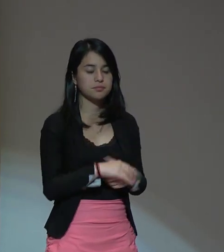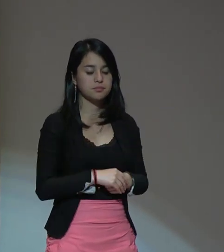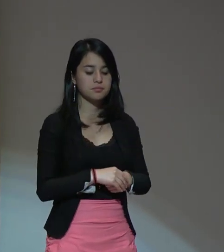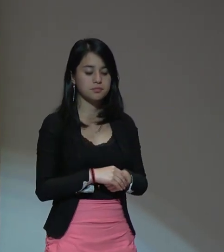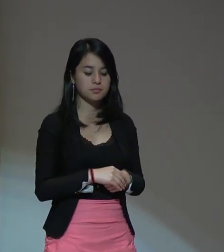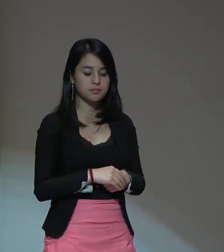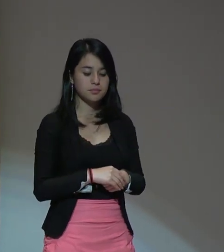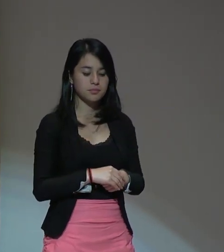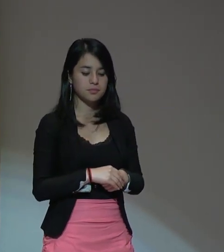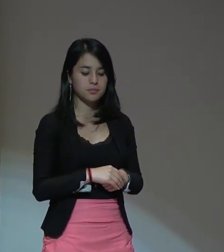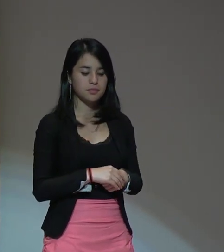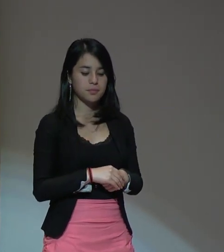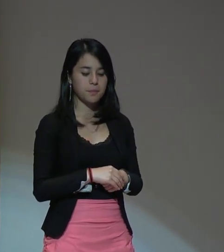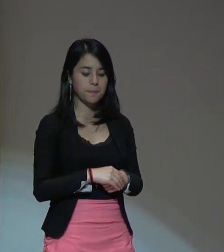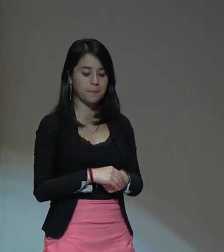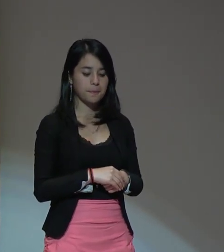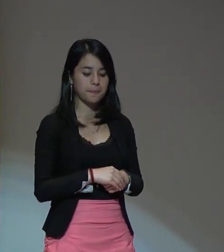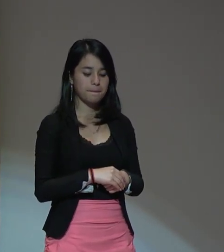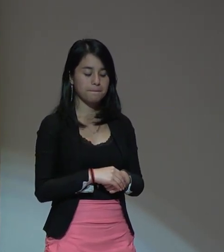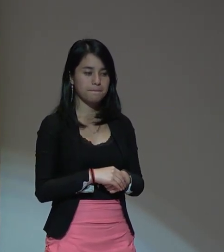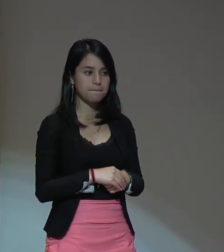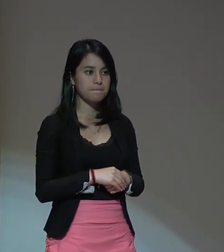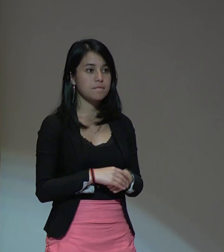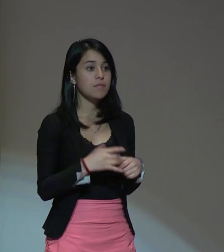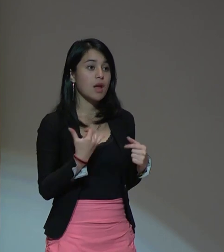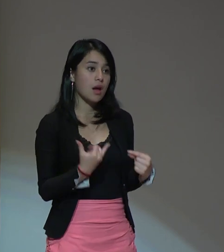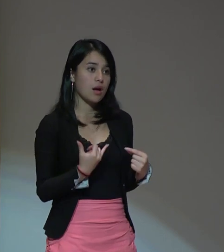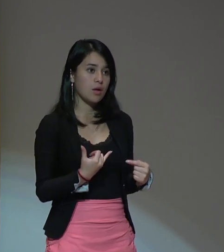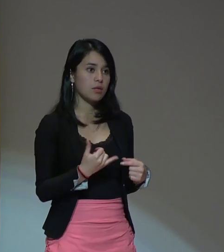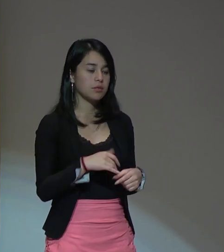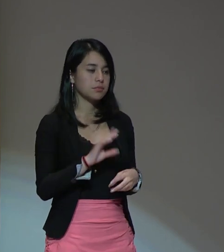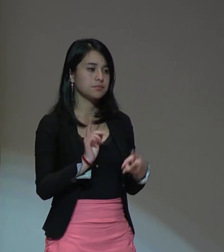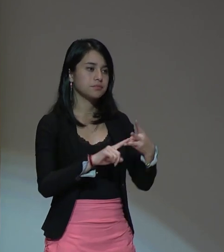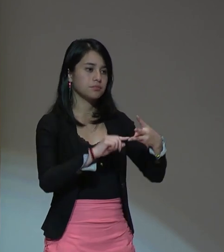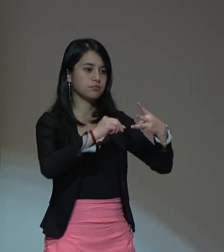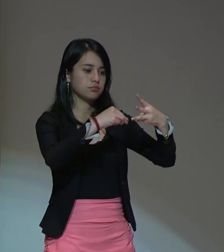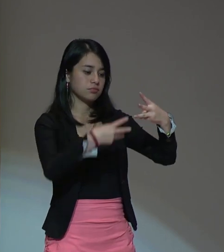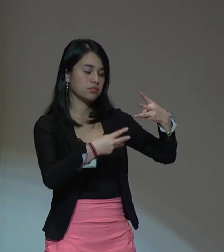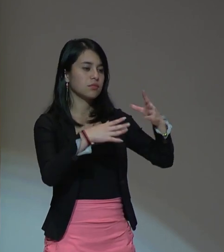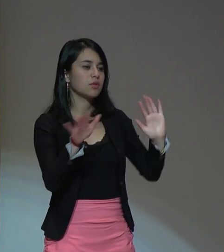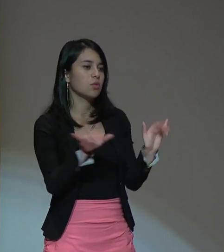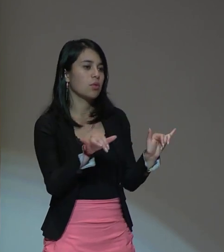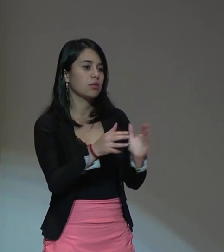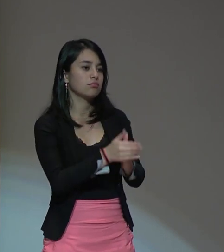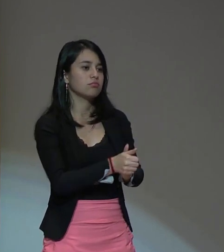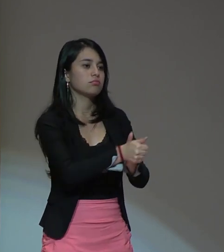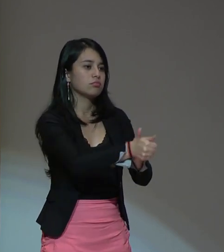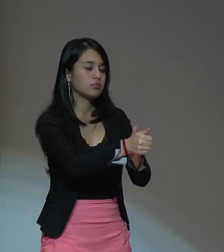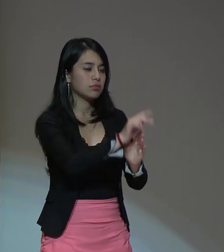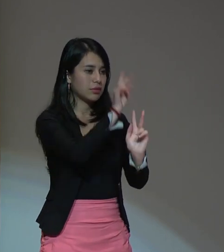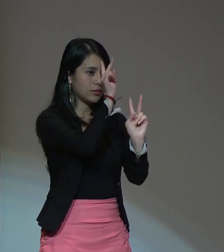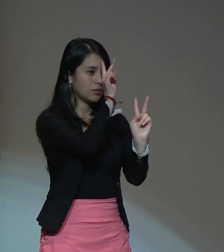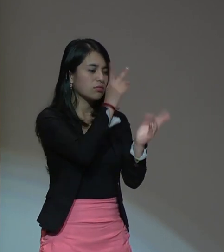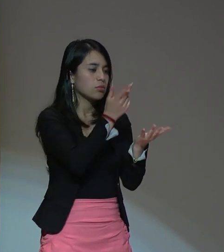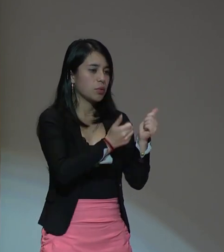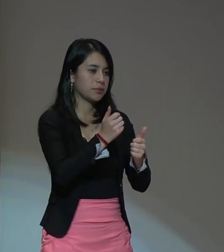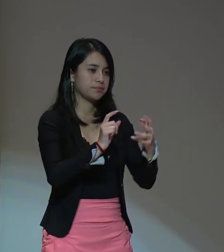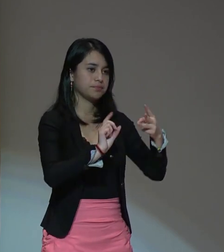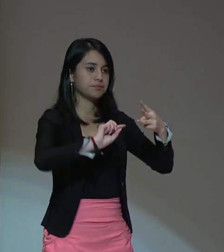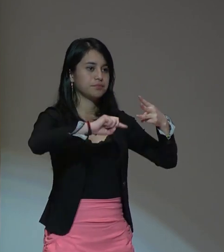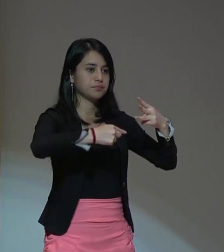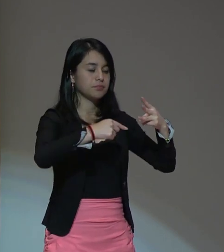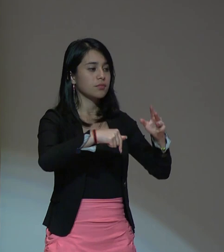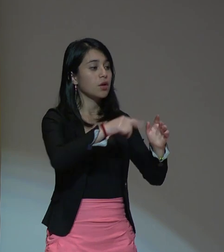Entonces ahora sí les doy solamente algunas orientaciones respeto a las formas de